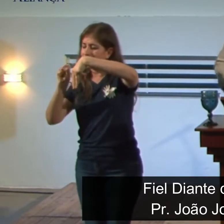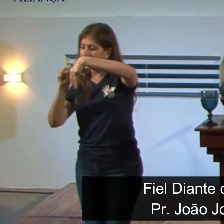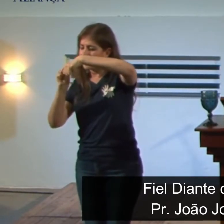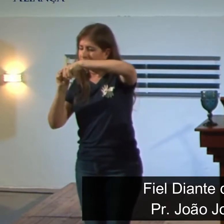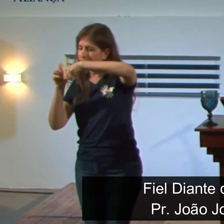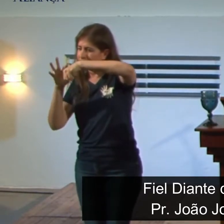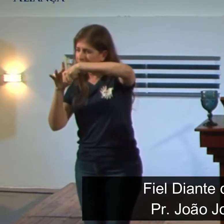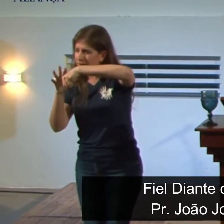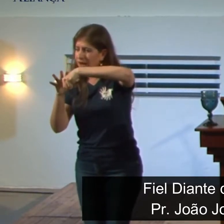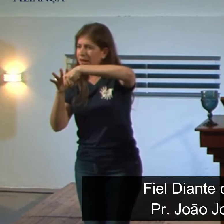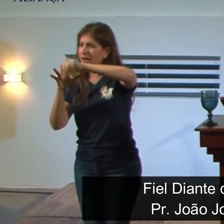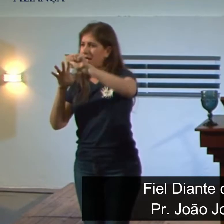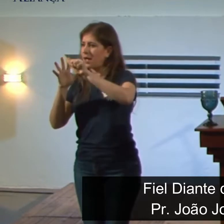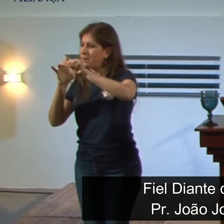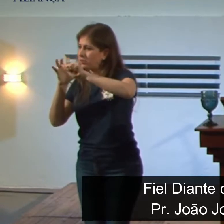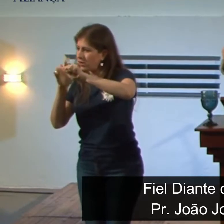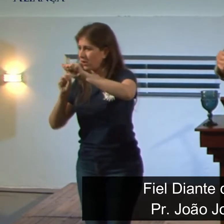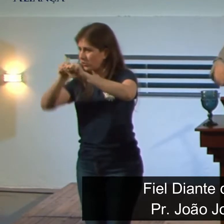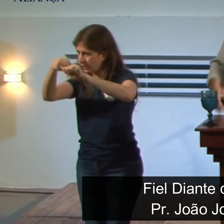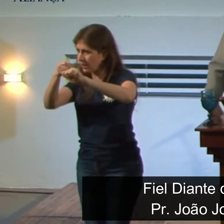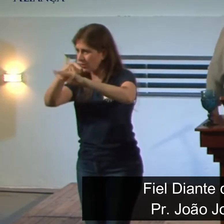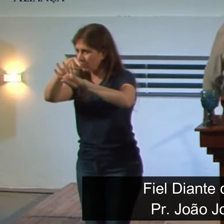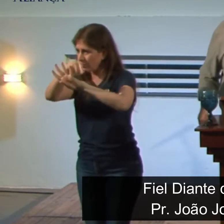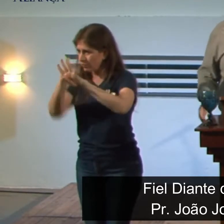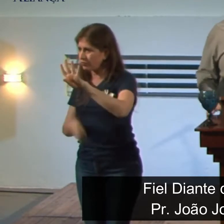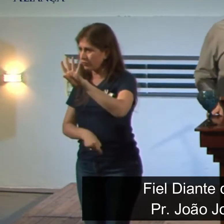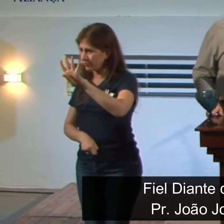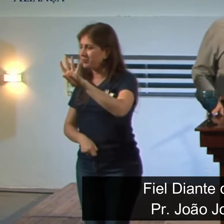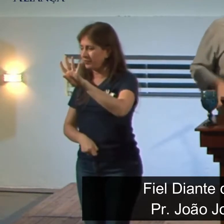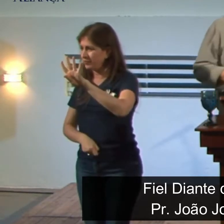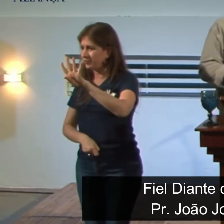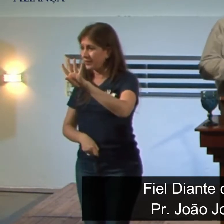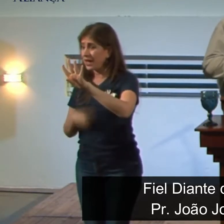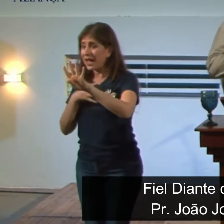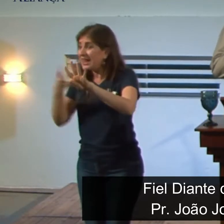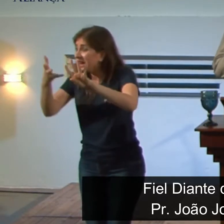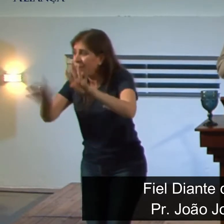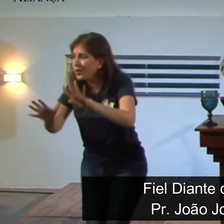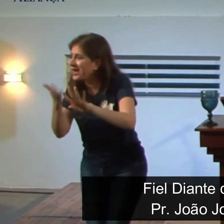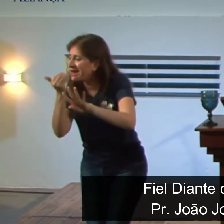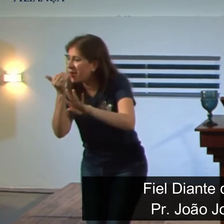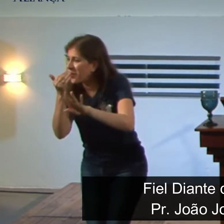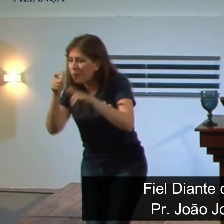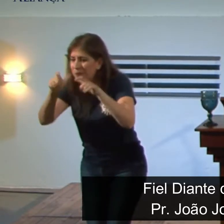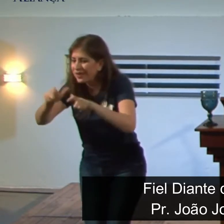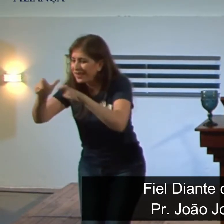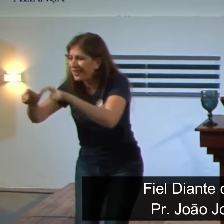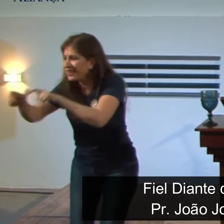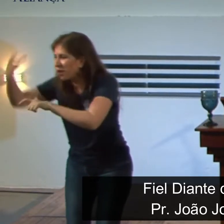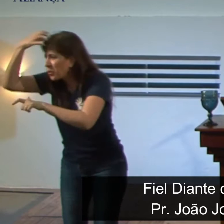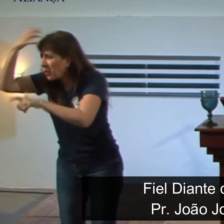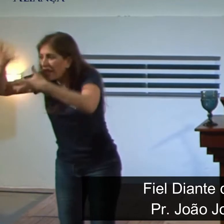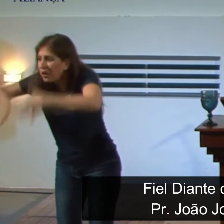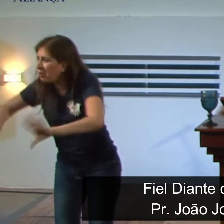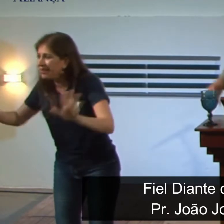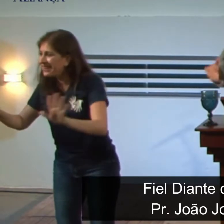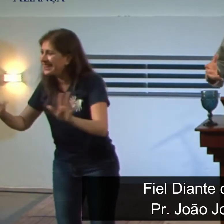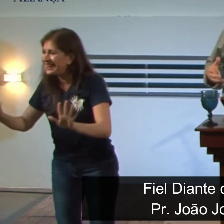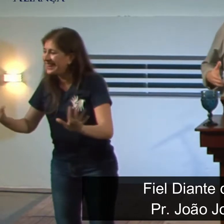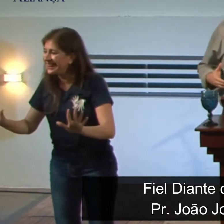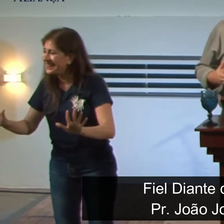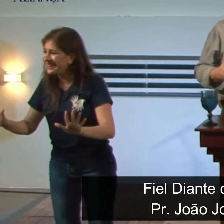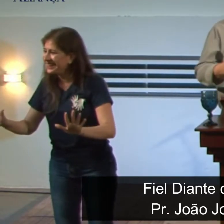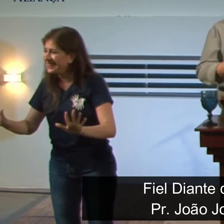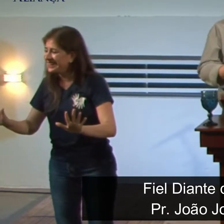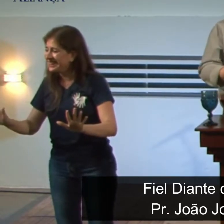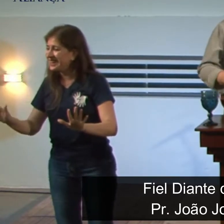Primeiro, em não se contaminar com as comidas do rei. Aqui é necessário que a gente entenda o contexto disso aqui. o